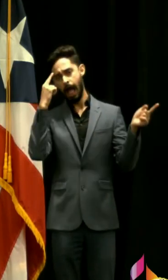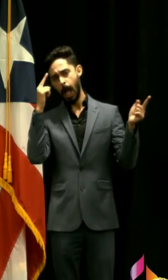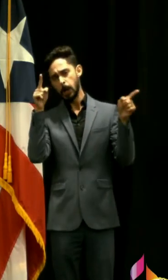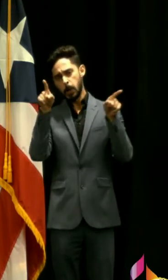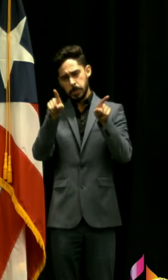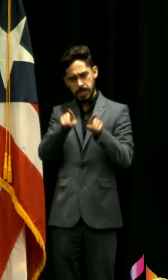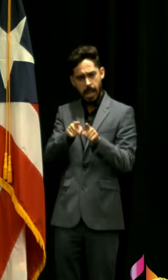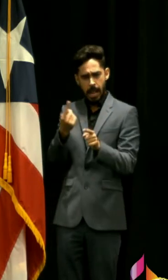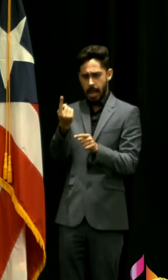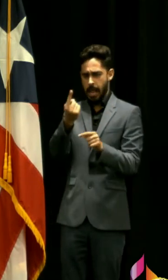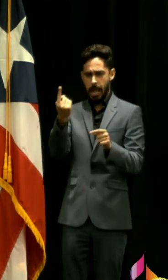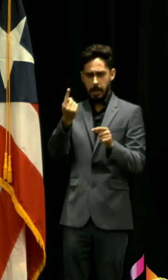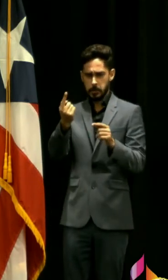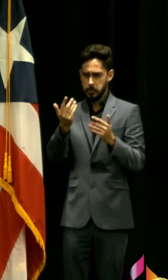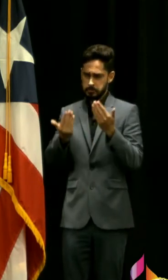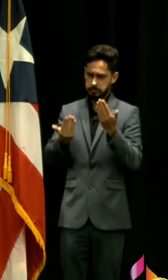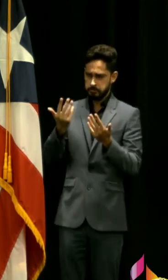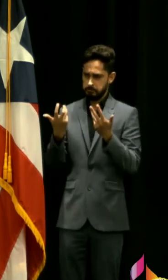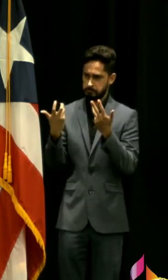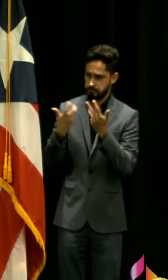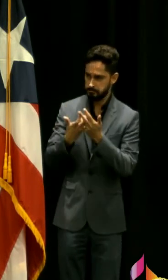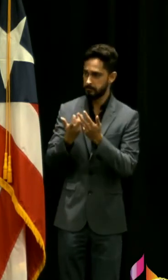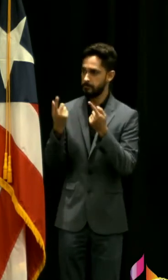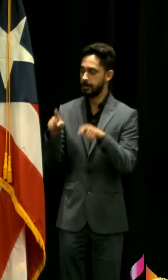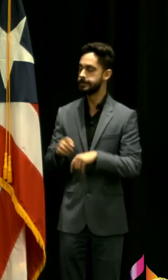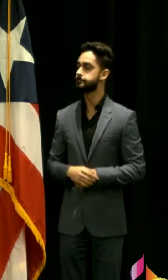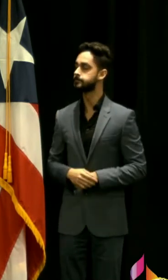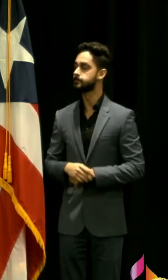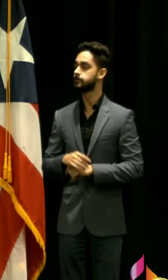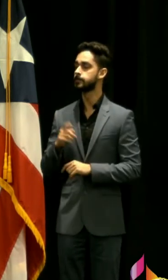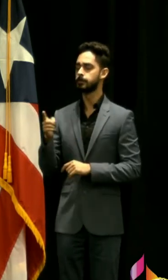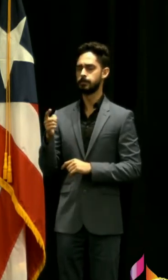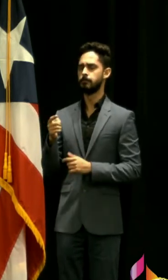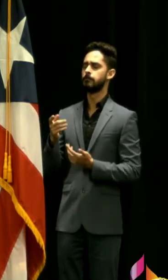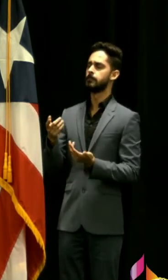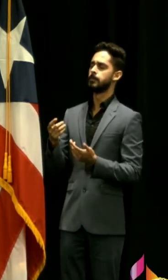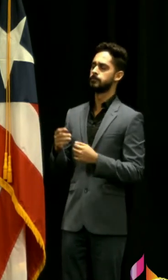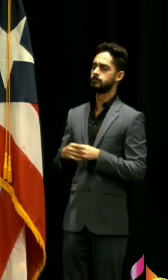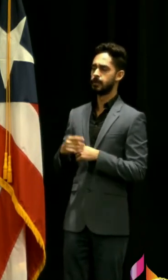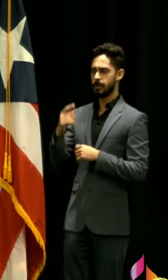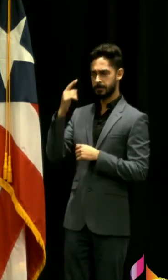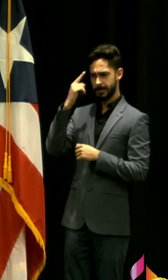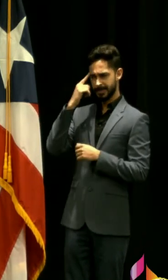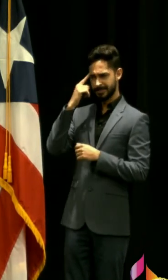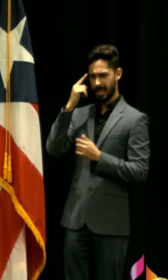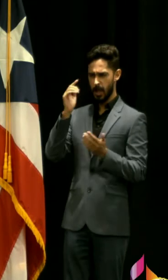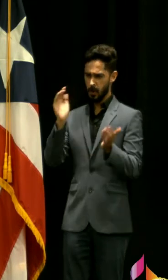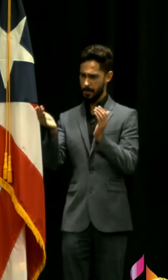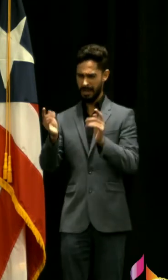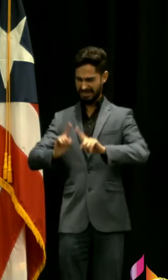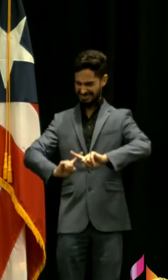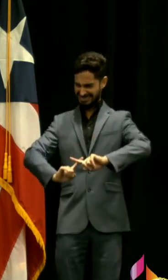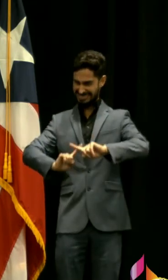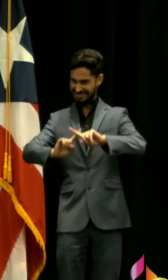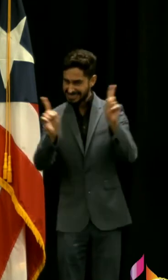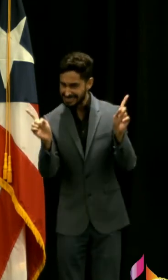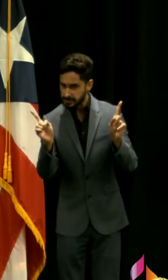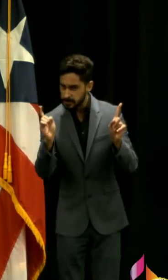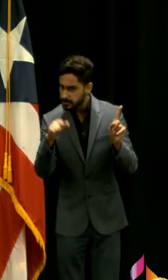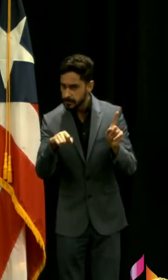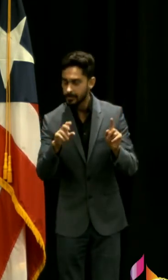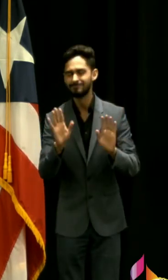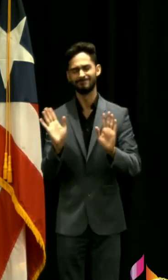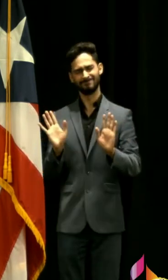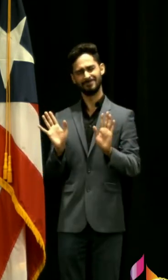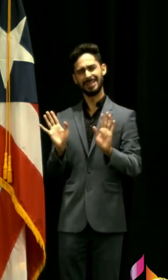estoy proponiendo ahora mismo siente que está demasiado lejos de lo que recomendó el comité no lo voy a categorizar porque yo